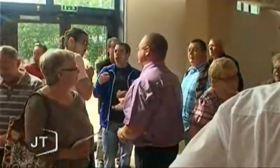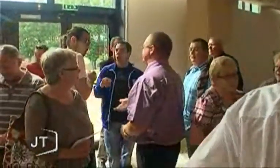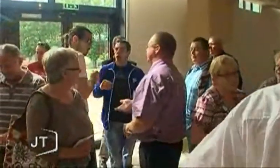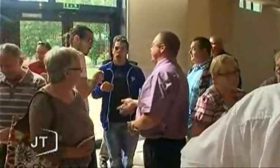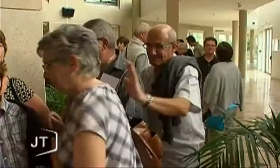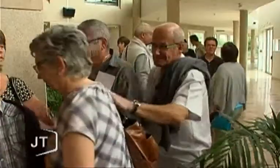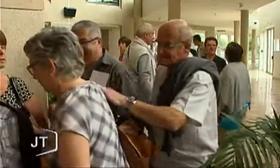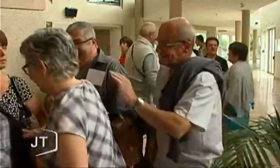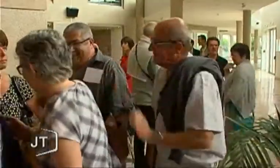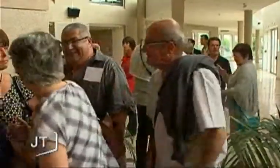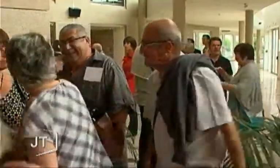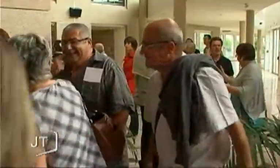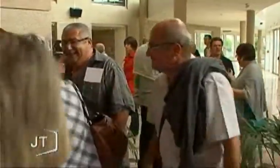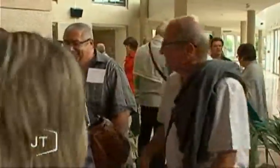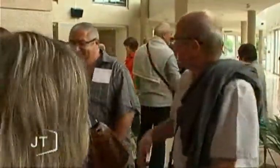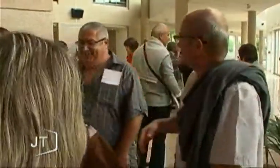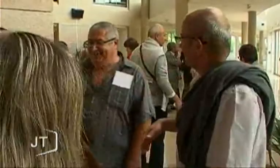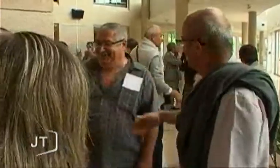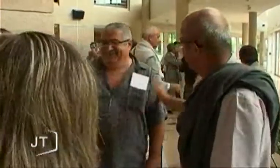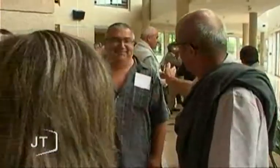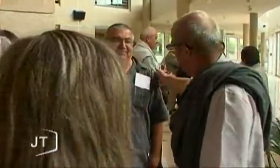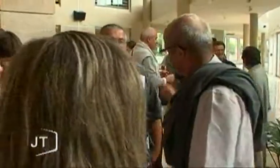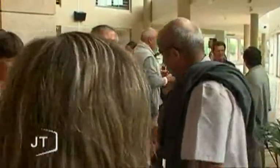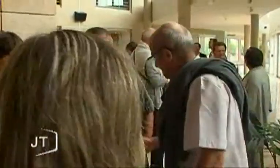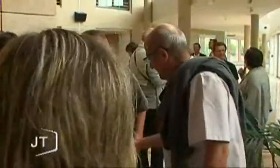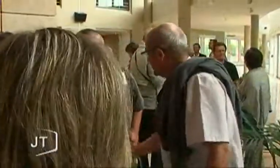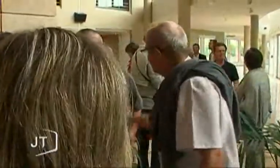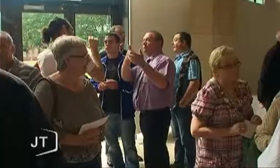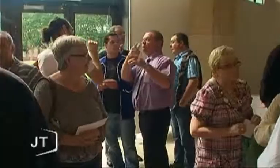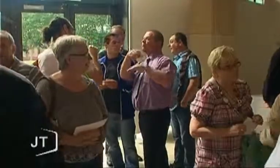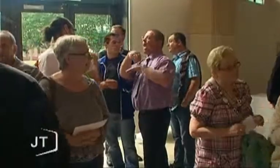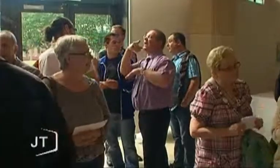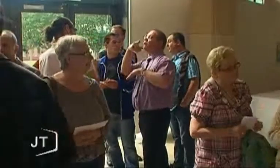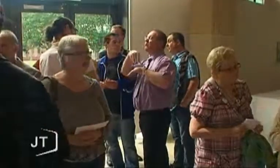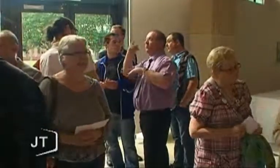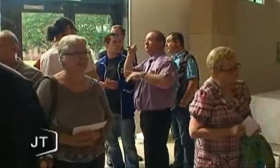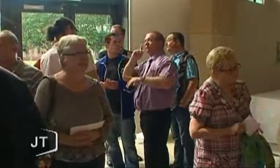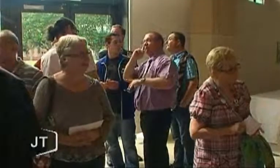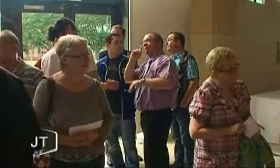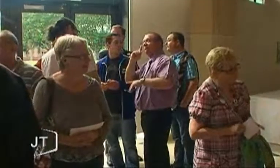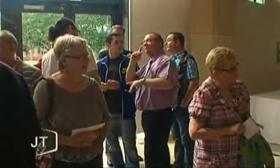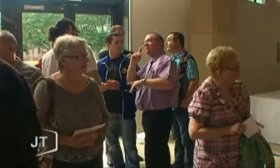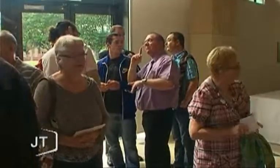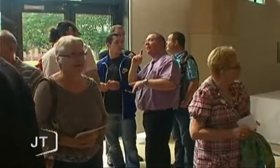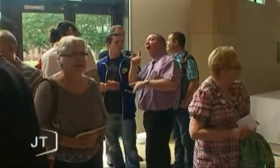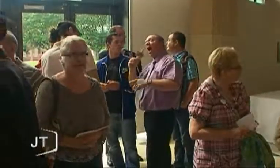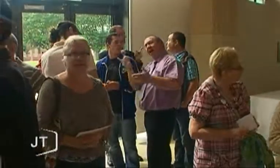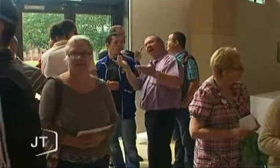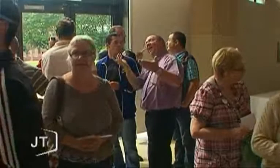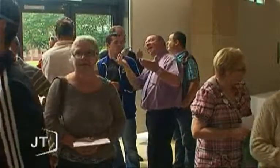victoire qui valait bien cette cérémonie officielle au Conseil Général il y a quelques jours. L'occasion pour les 18 footballeurs de brandir leur trophée et